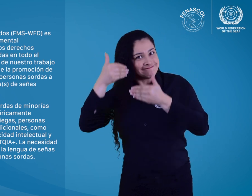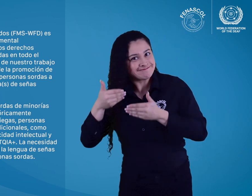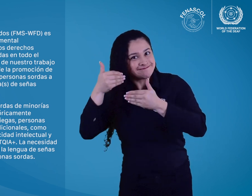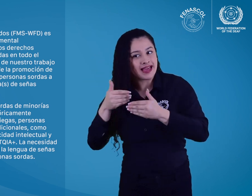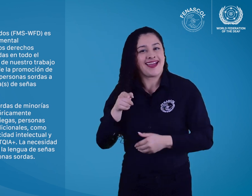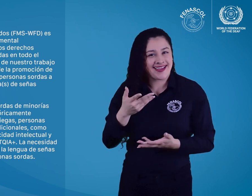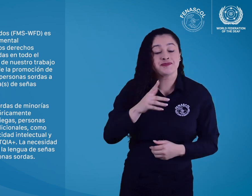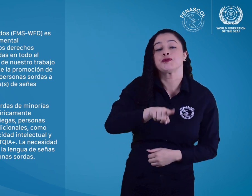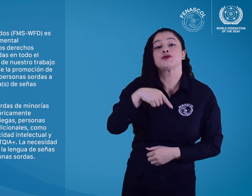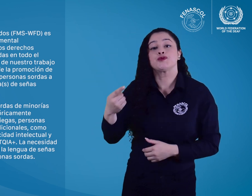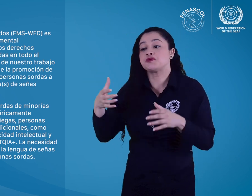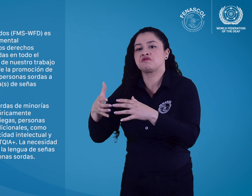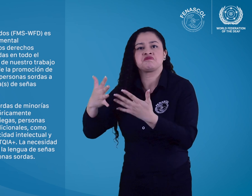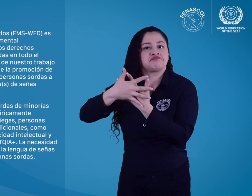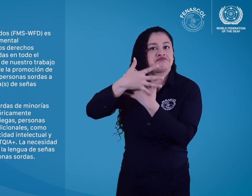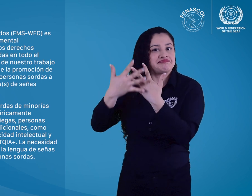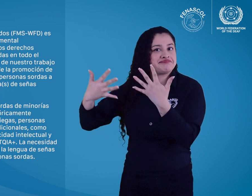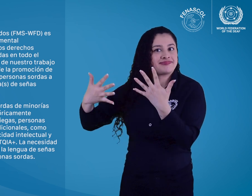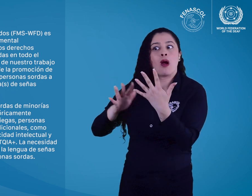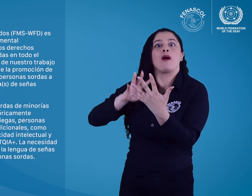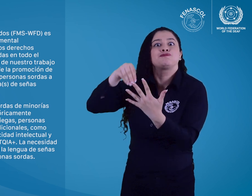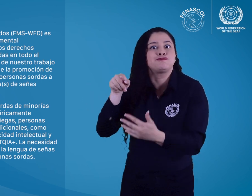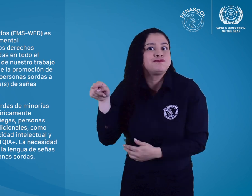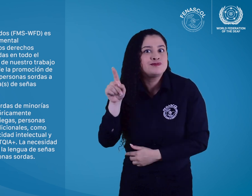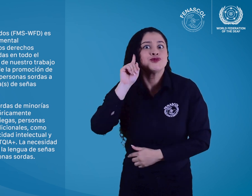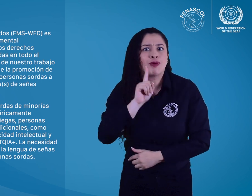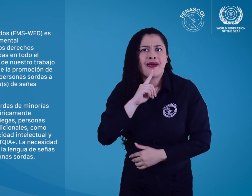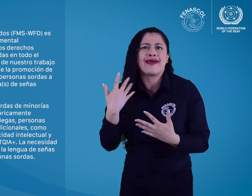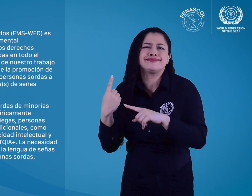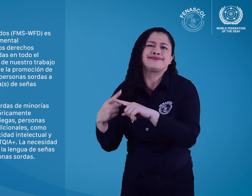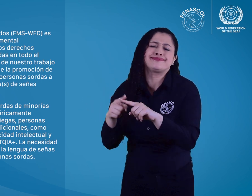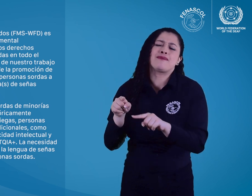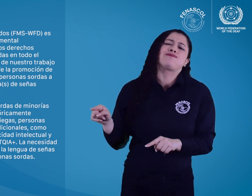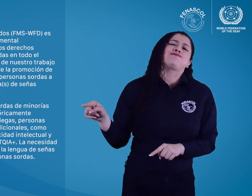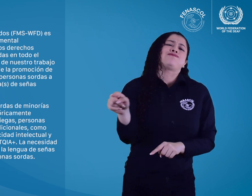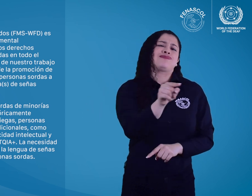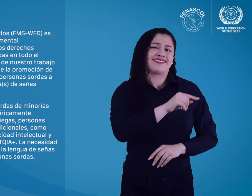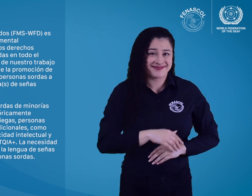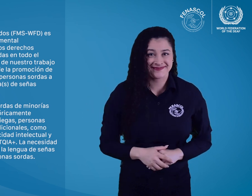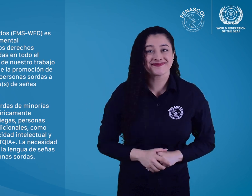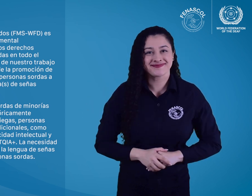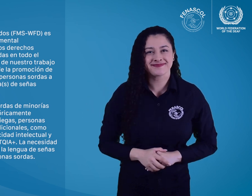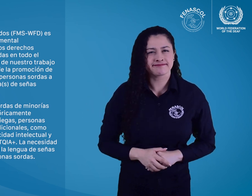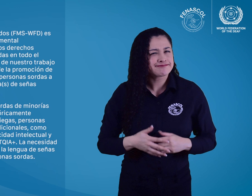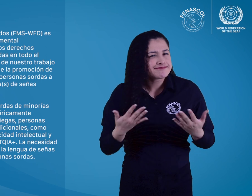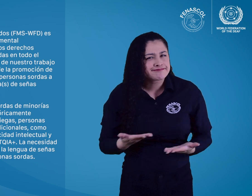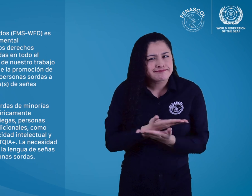y personas sordas que son parte del grupo LGBTQIA+.